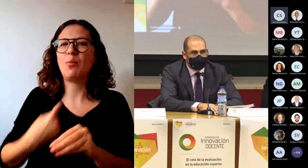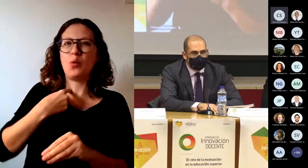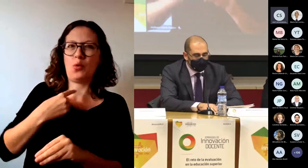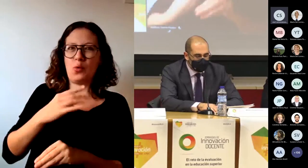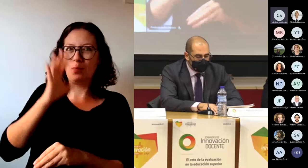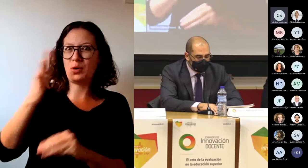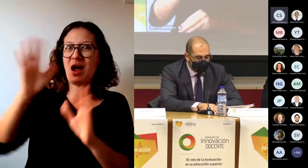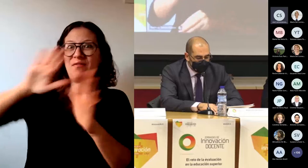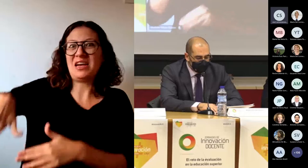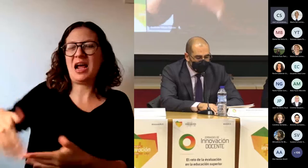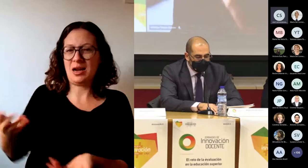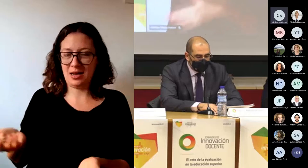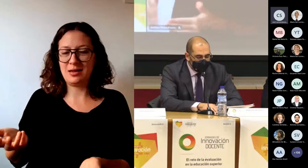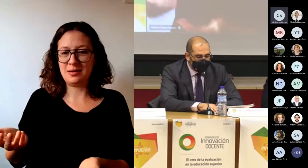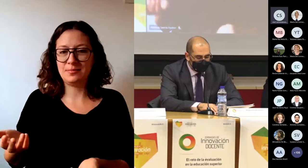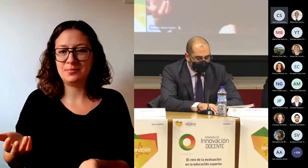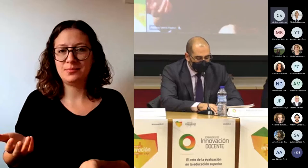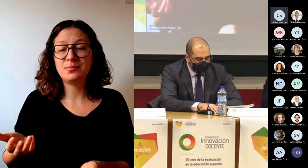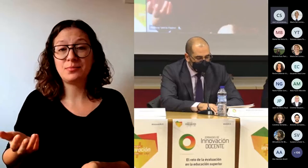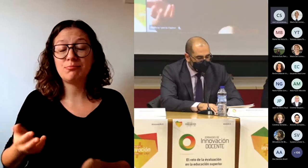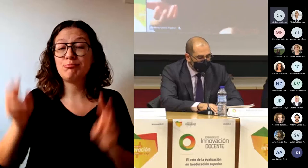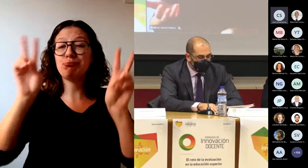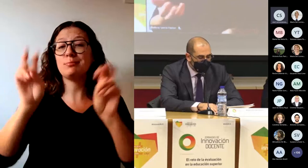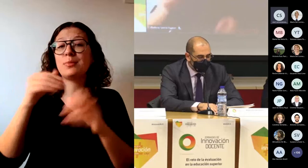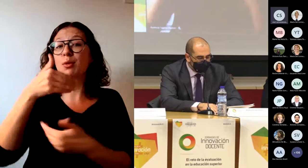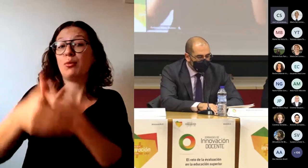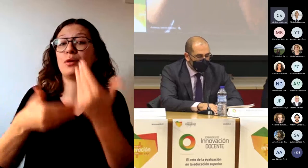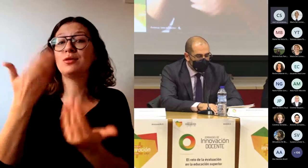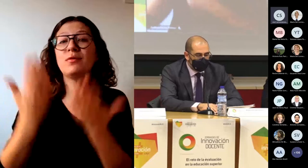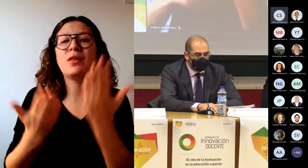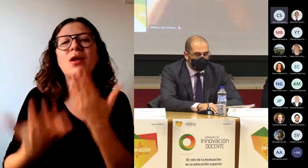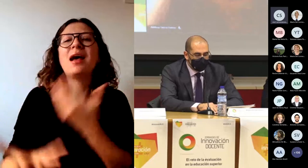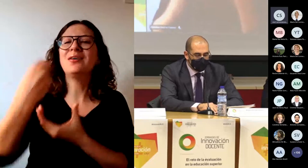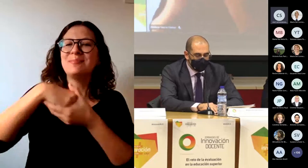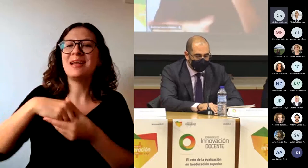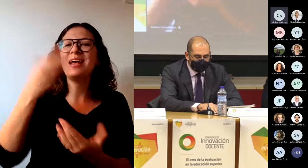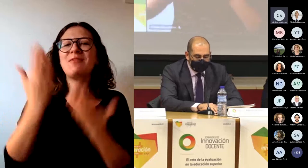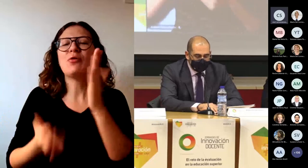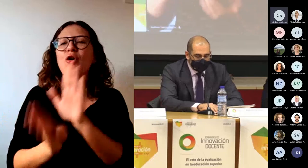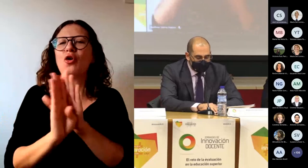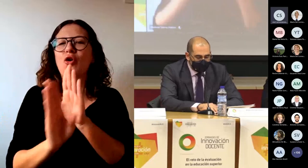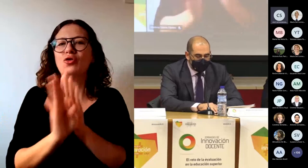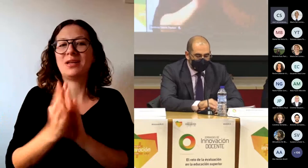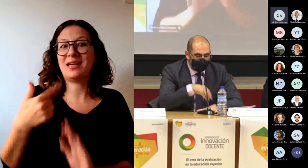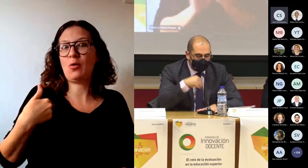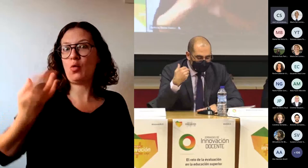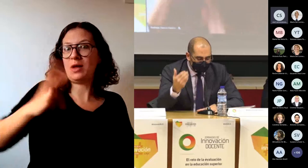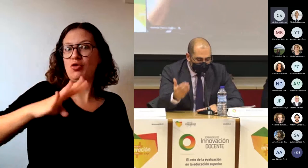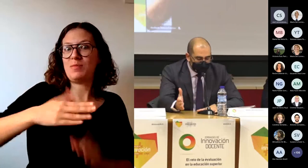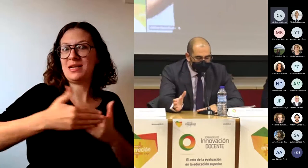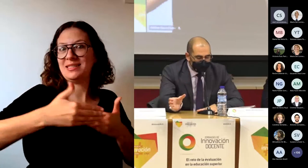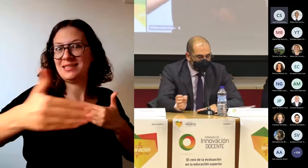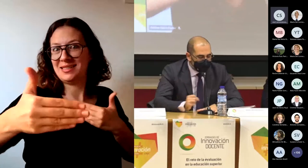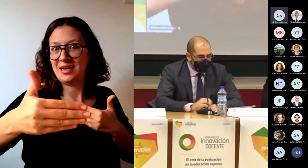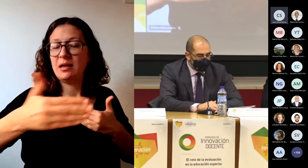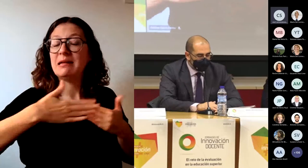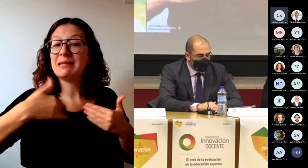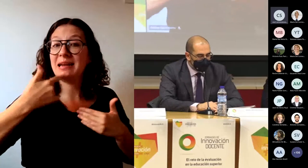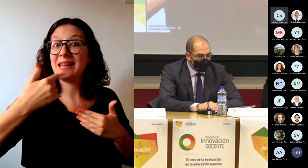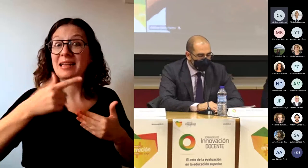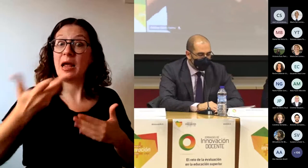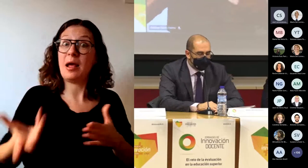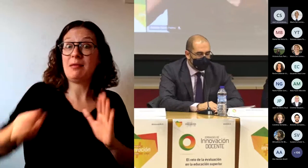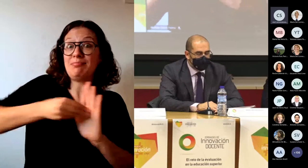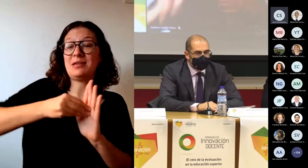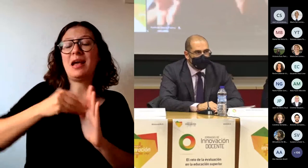en cuanto al proceso evaluativo, con la incorporación de la evaluación continua a lo largo del cuatrimestre, tratando de romper con esa separación espacial